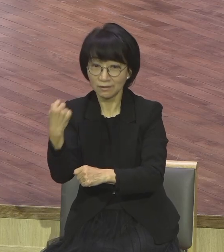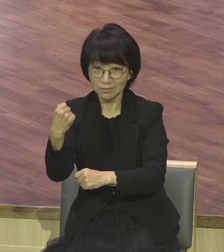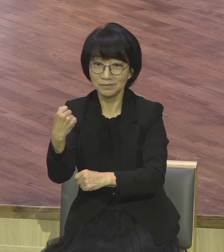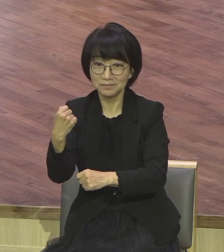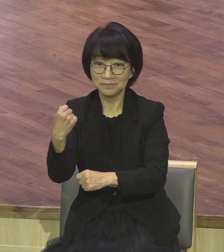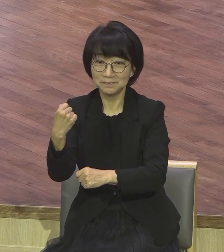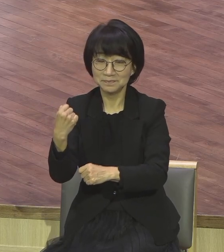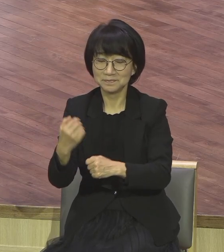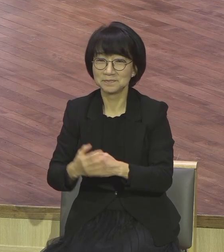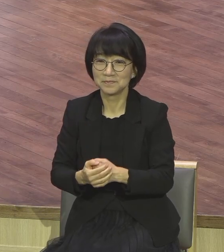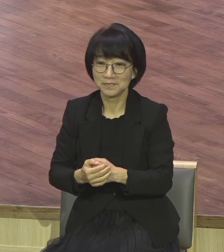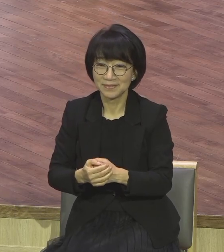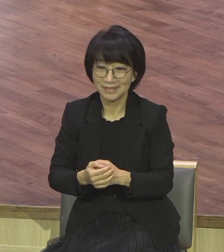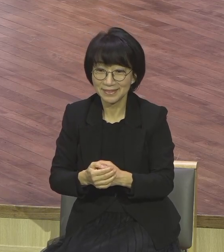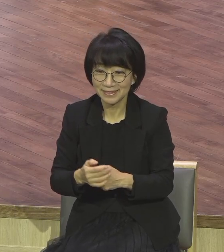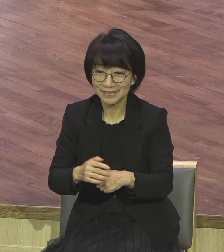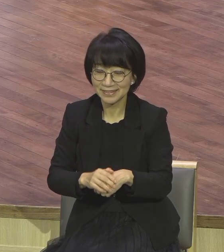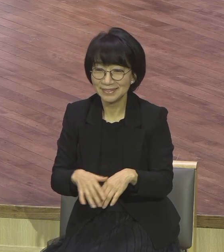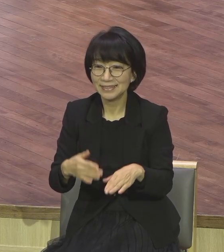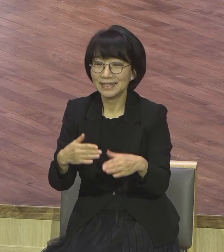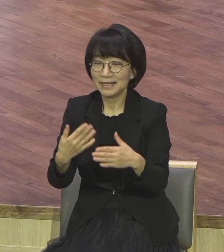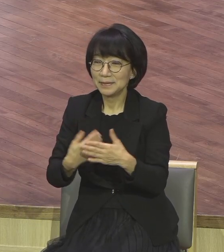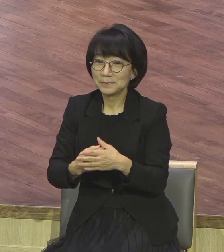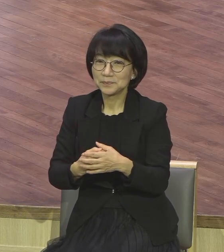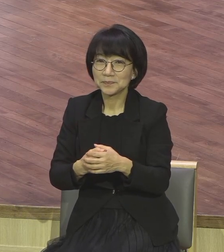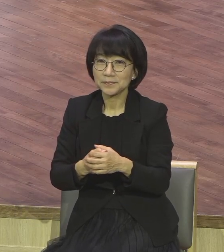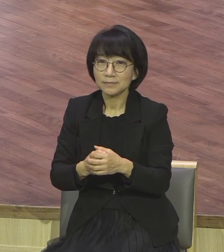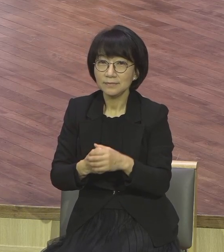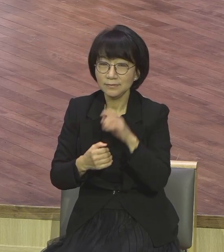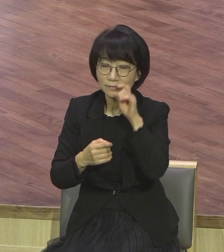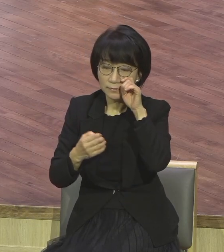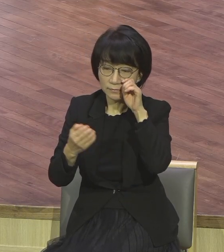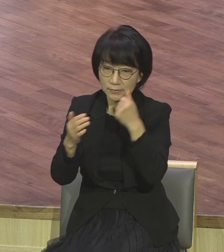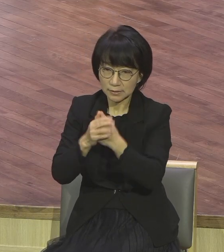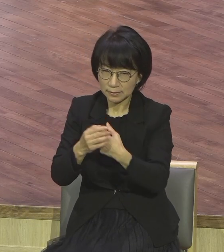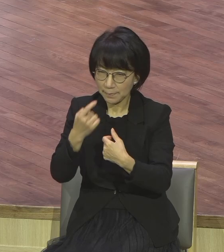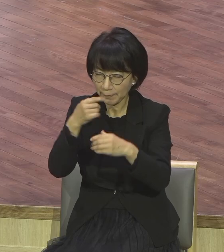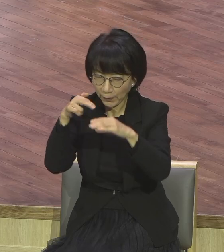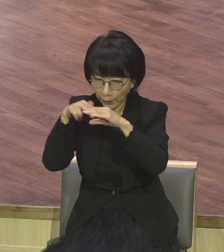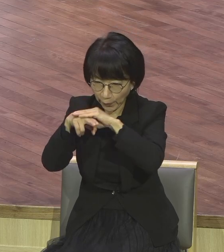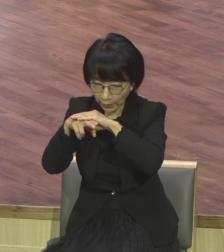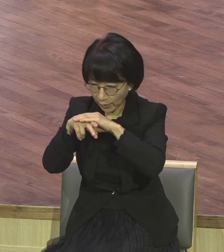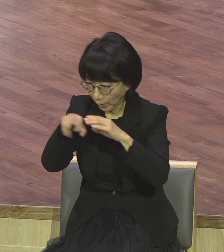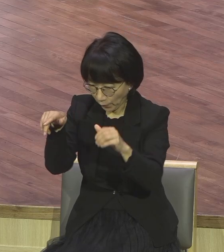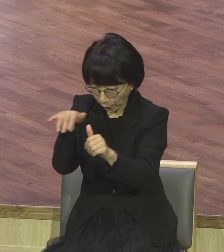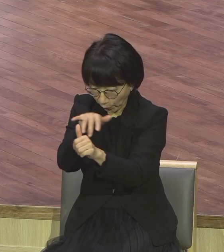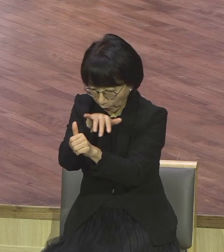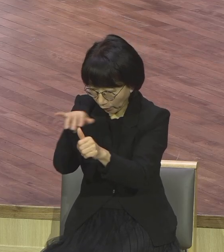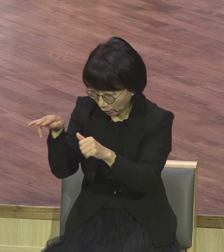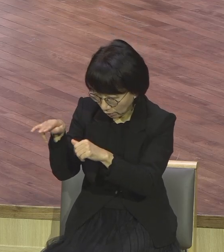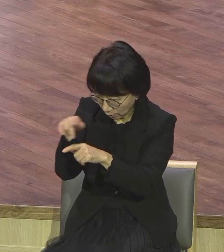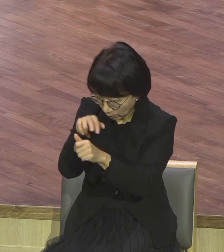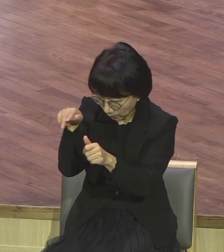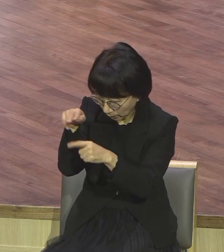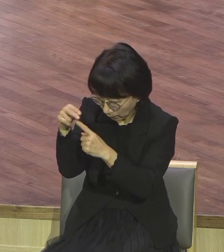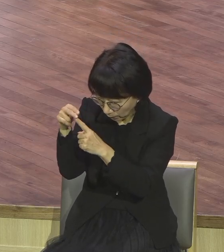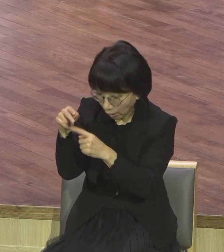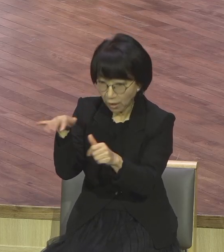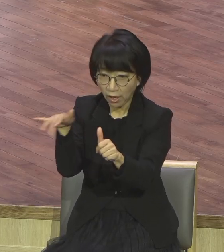뱀은 끊임없이 말을 하는 이미지로 등장하는데 그 말을 듣고 안 넘어갈 사람이 없다.